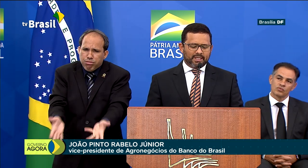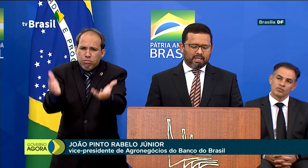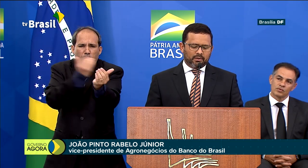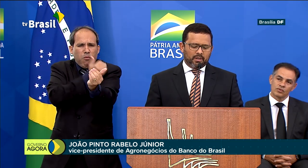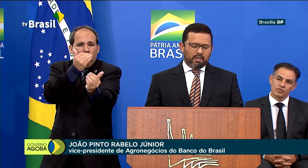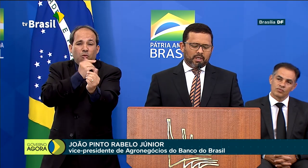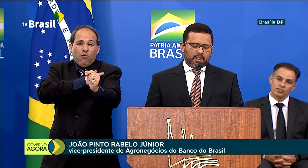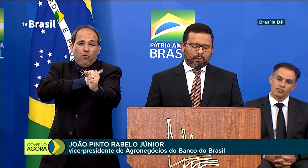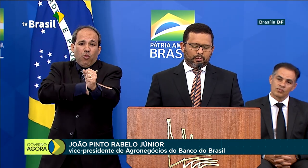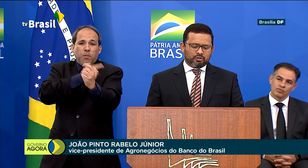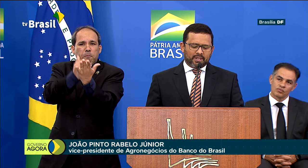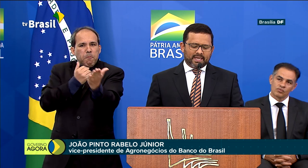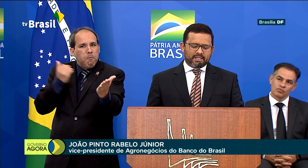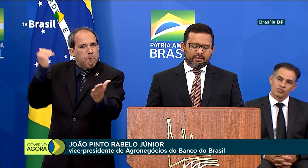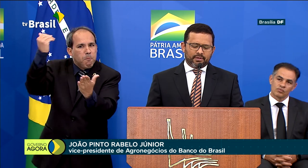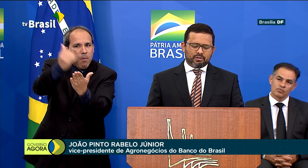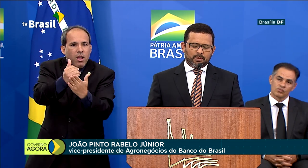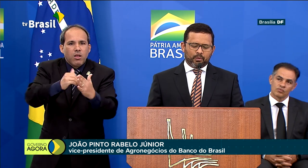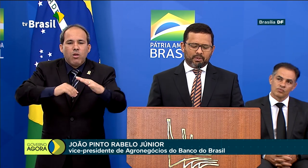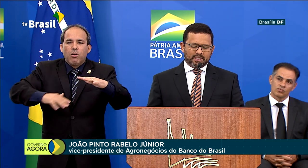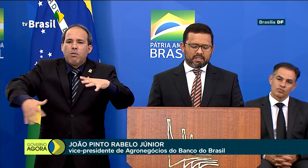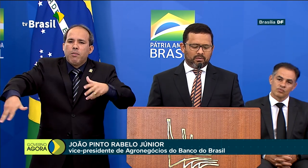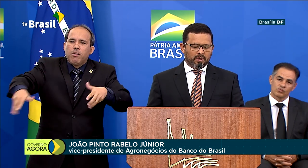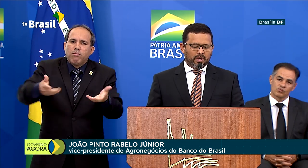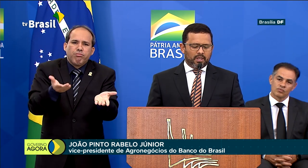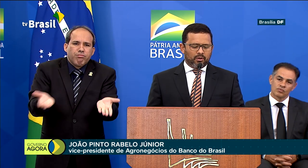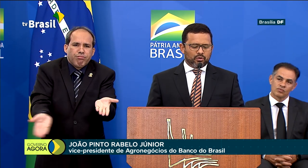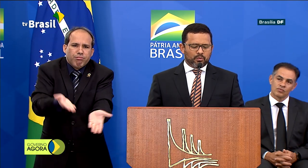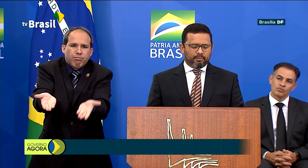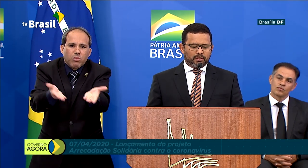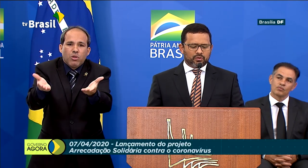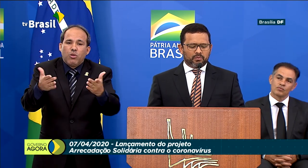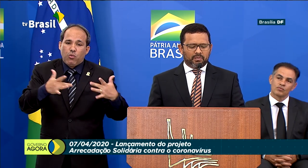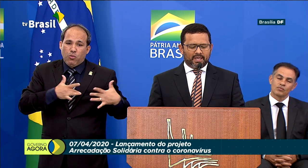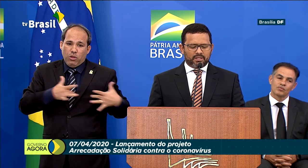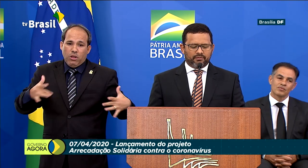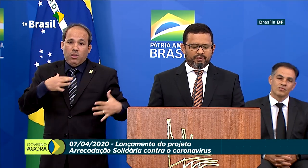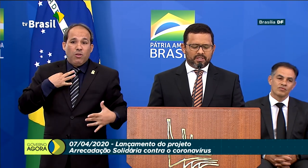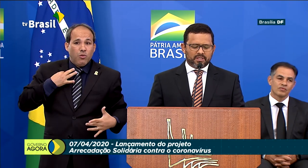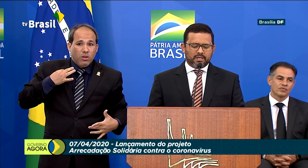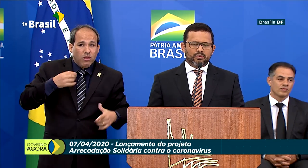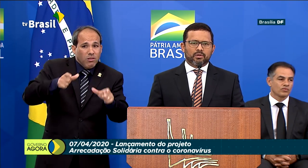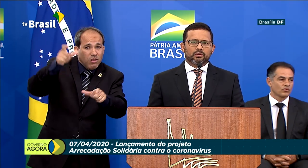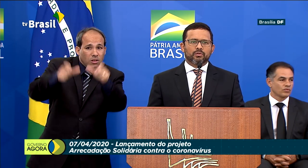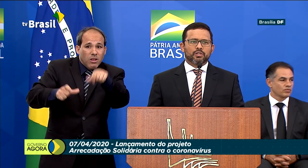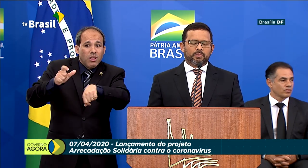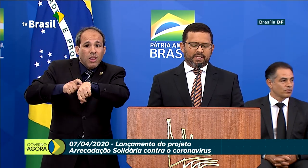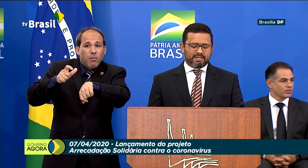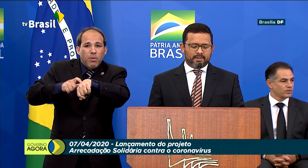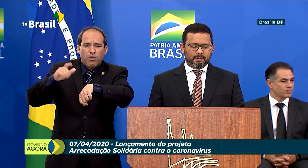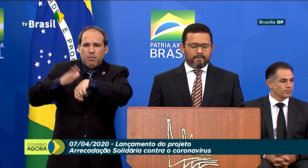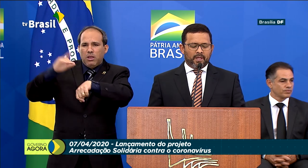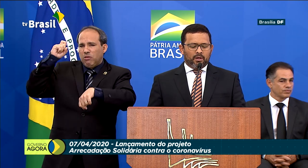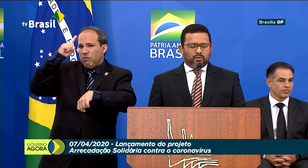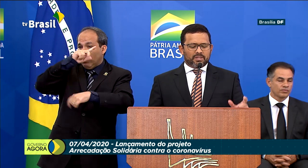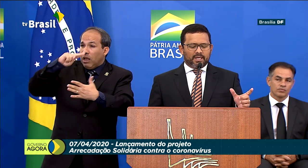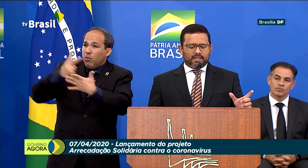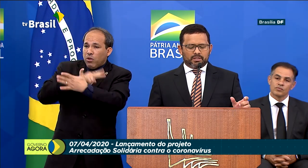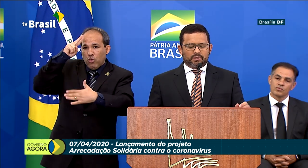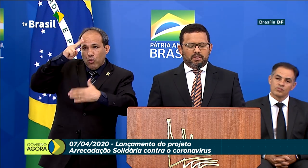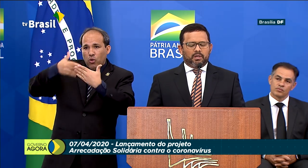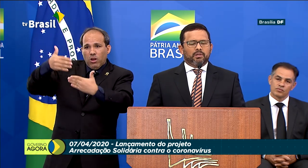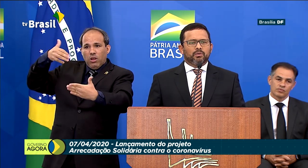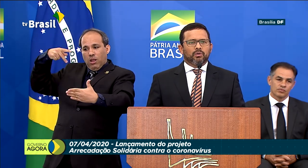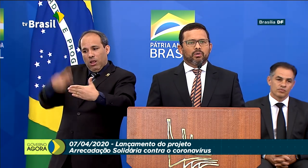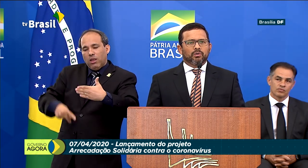movimento solidário, que proporcionará serviços à população em um dos momentos mais difíceis da história do nosso país. O